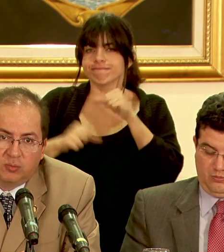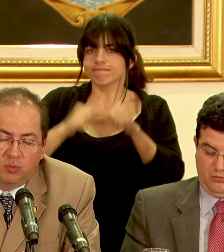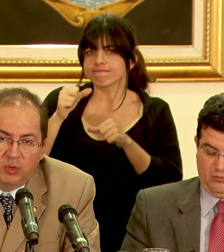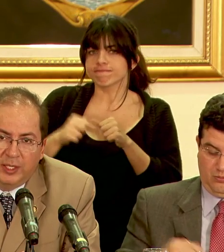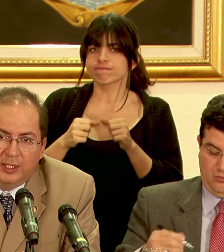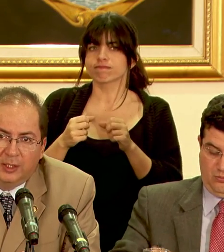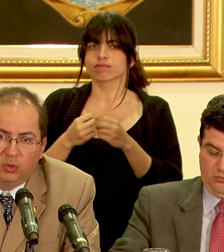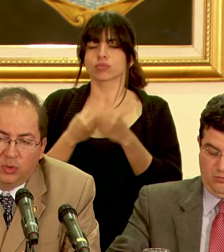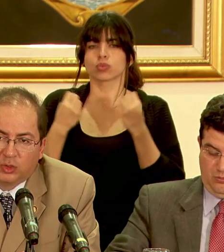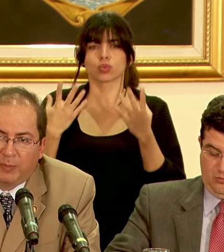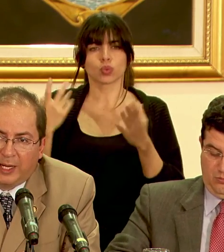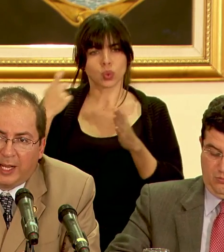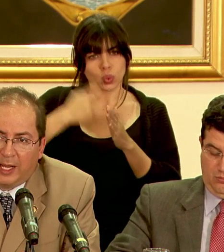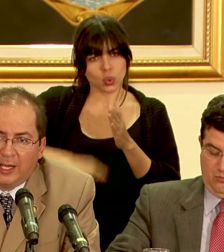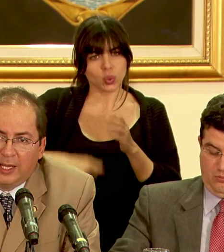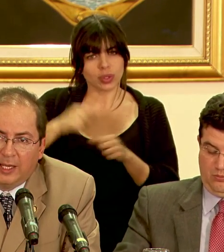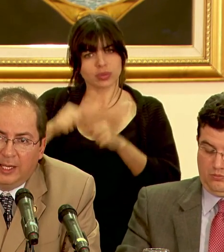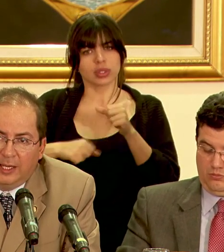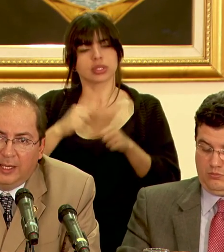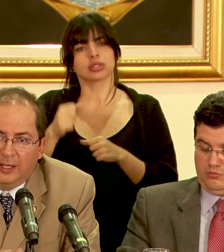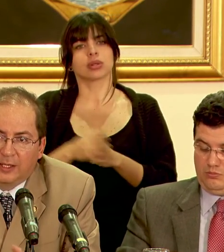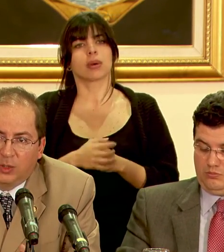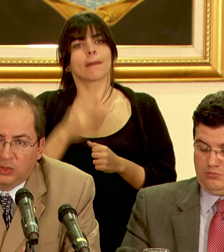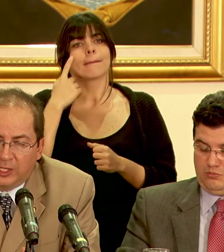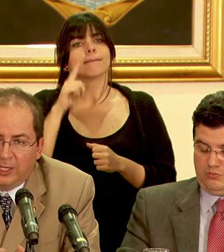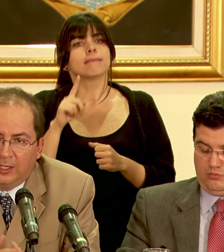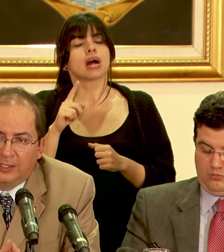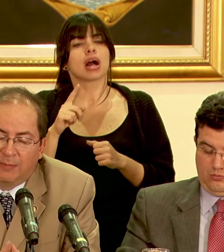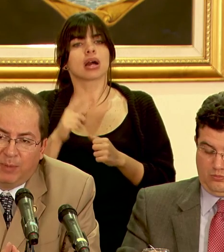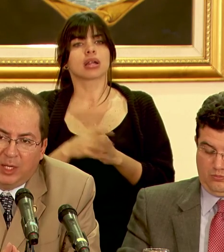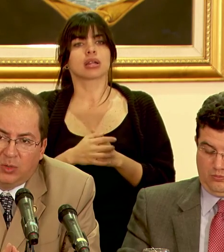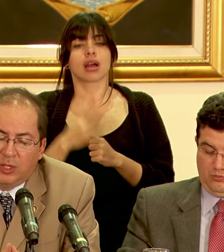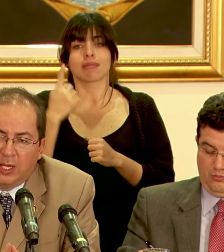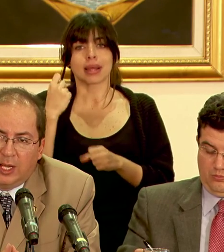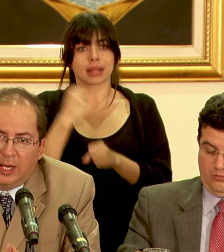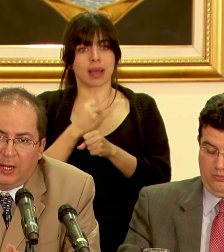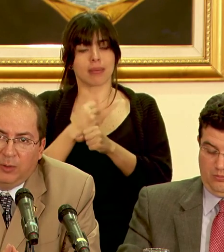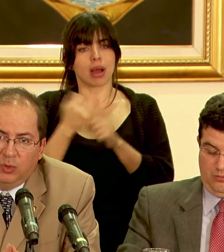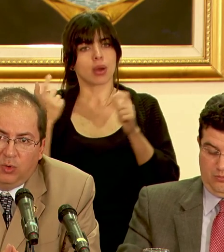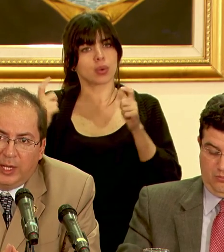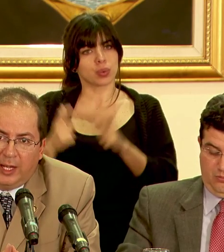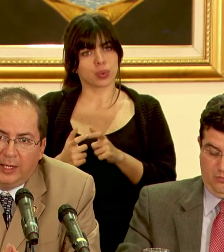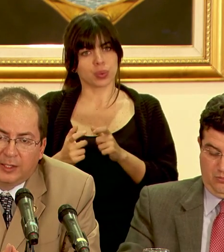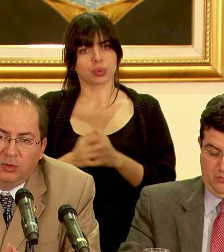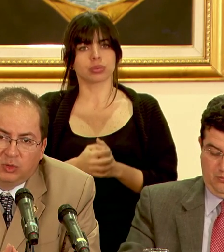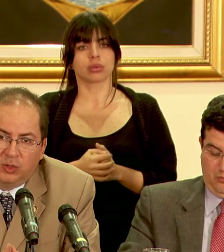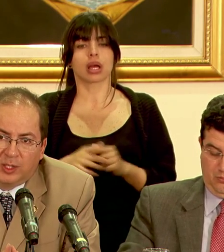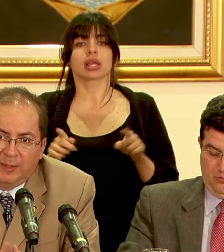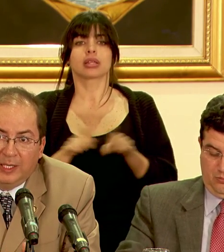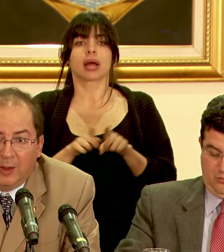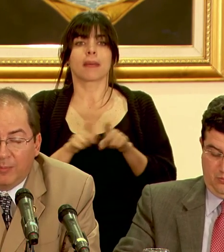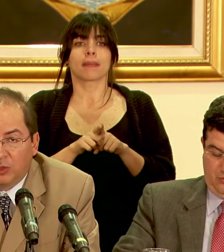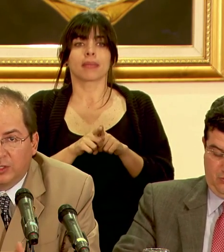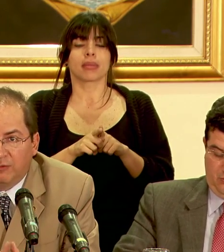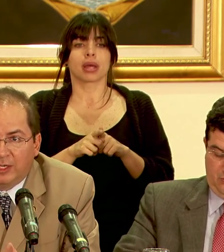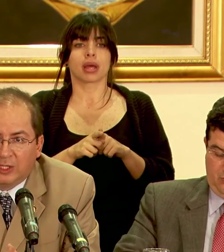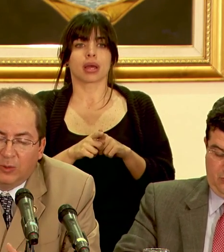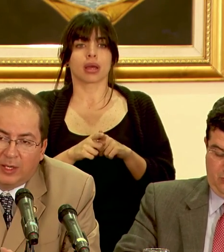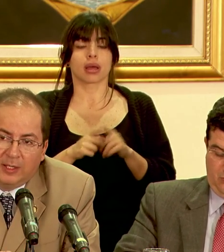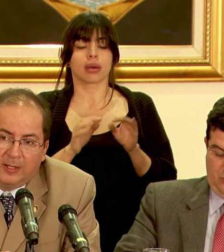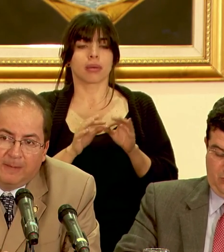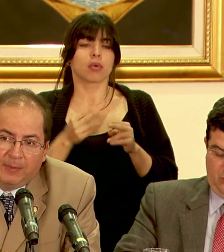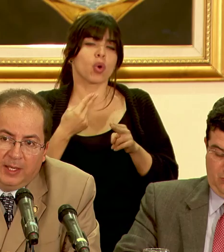muy duros para reducir el desempleo ha habido una reducción también leve pero